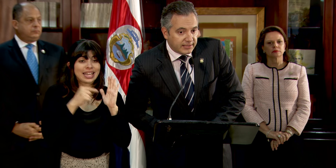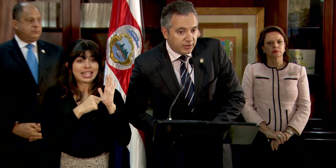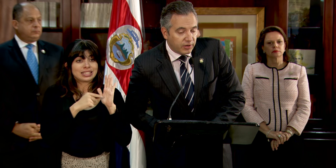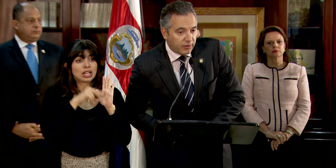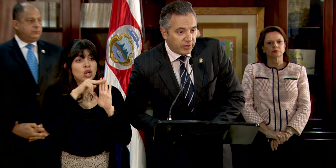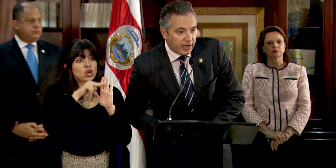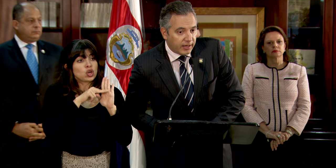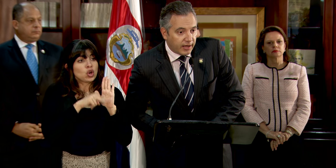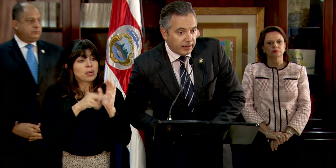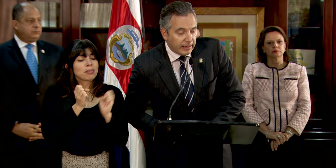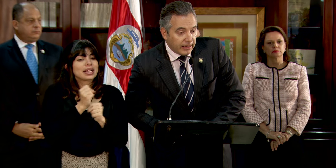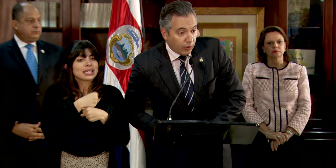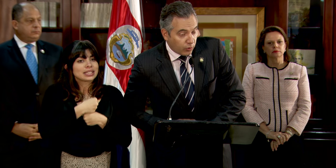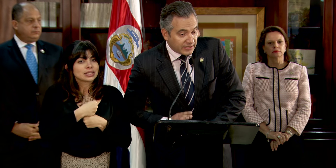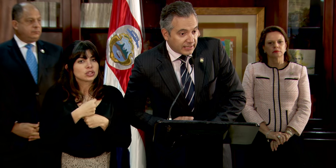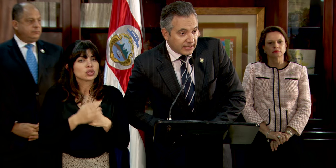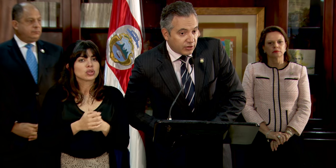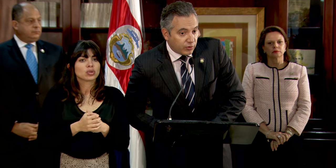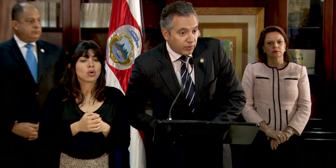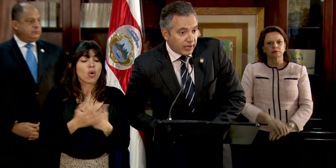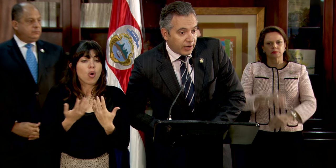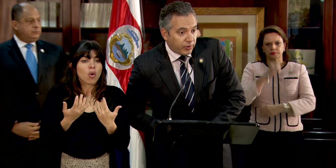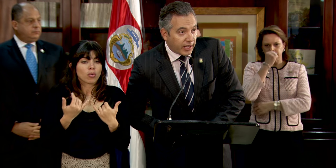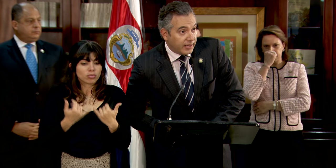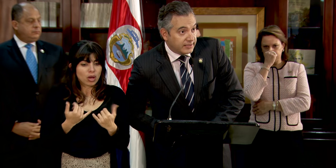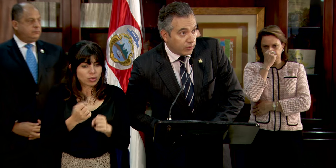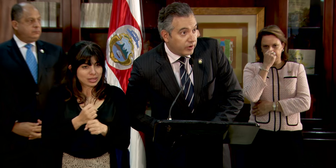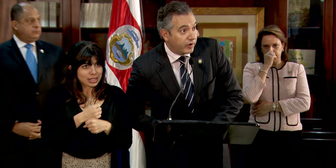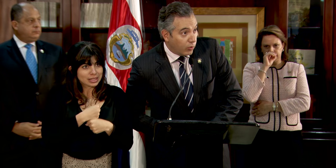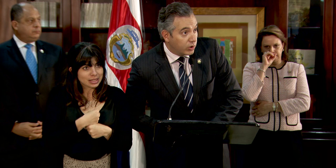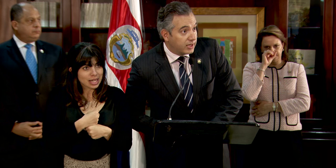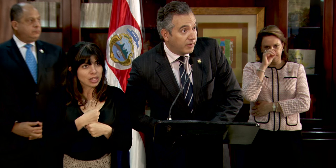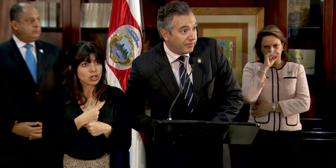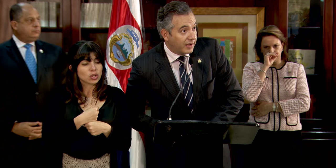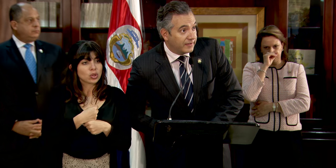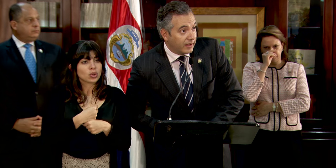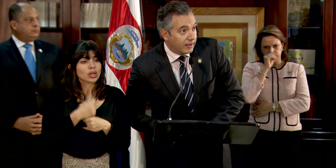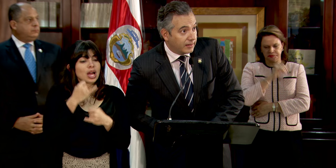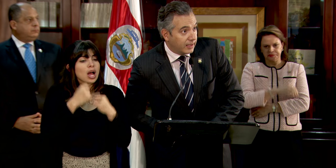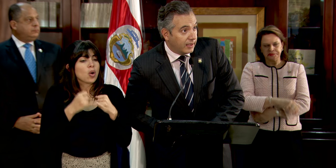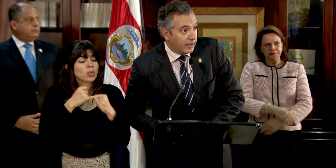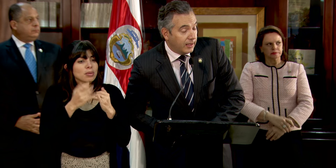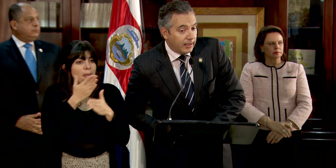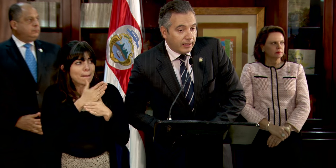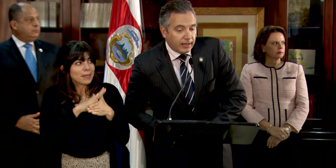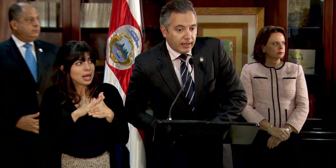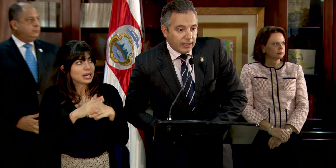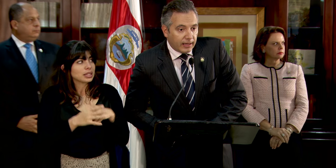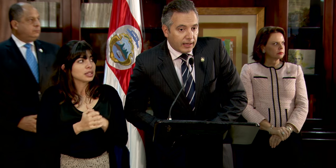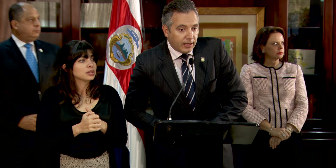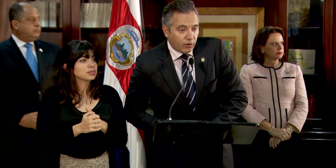norma ha sido elaborada o está siendo elaborada y se encuentra en última fase de